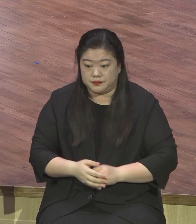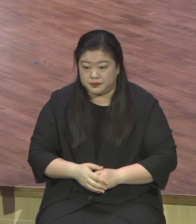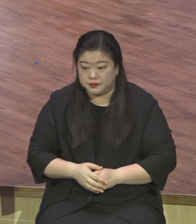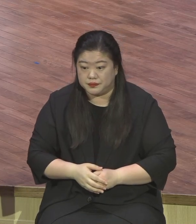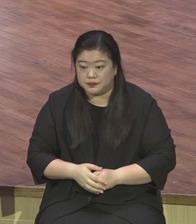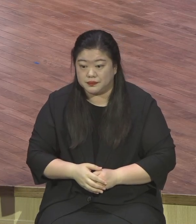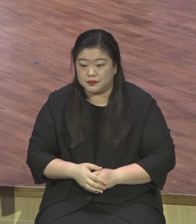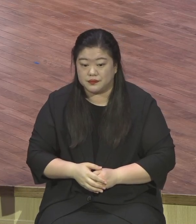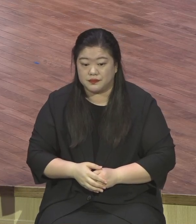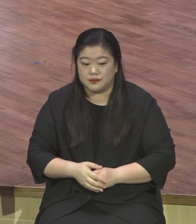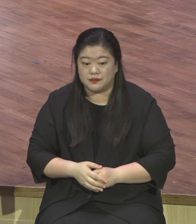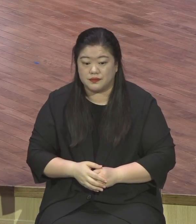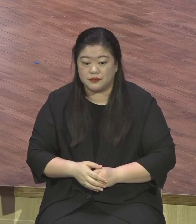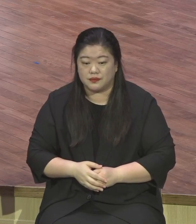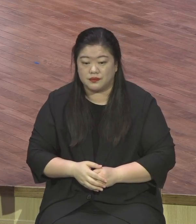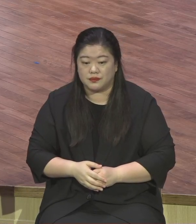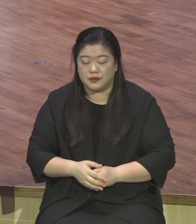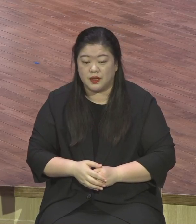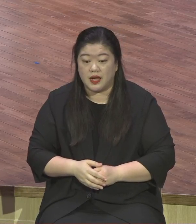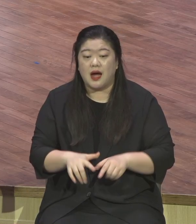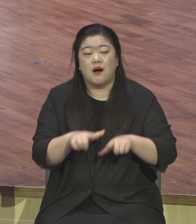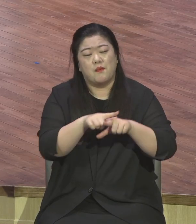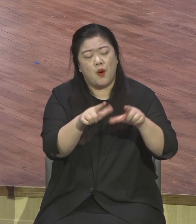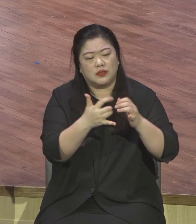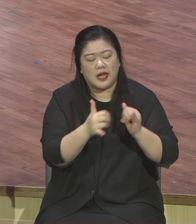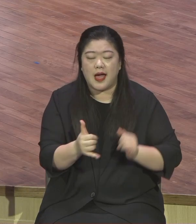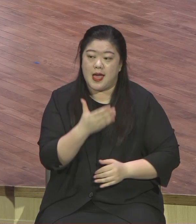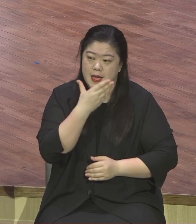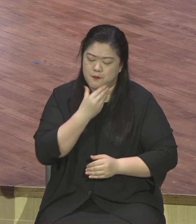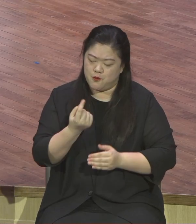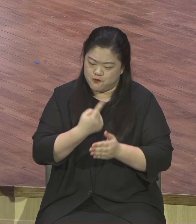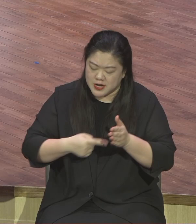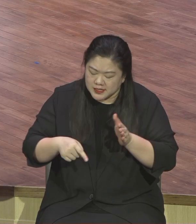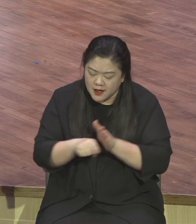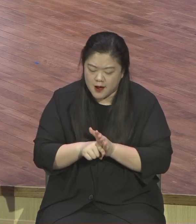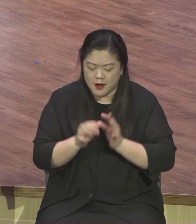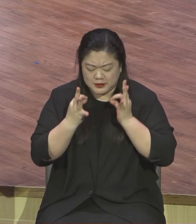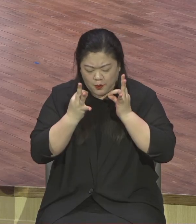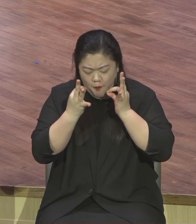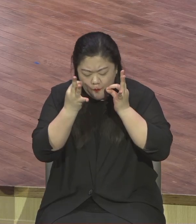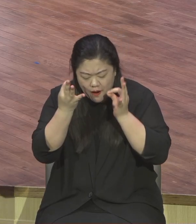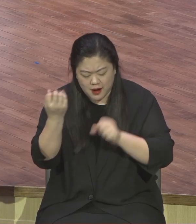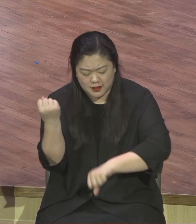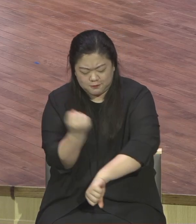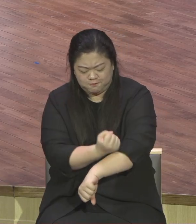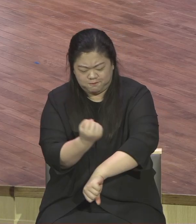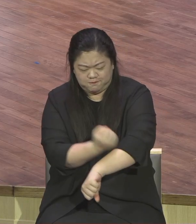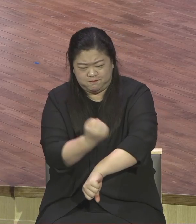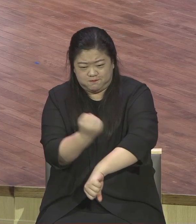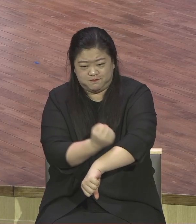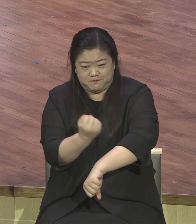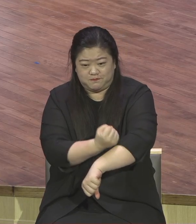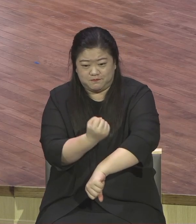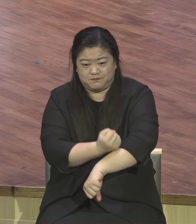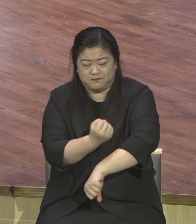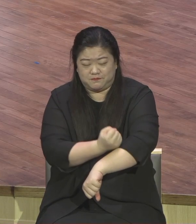어떻게 행복하게 살아보려고 애를 써야 돼 하나님이 보다 보다 못해서 하나님이 인간을